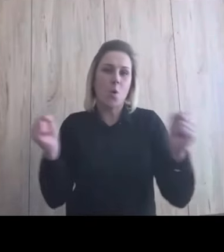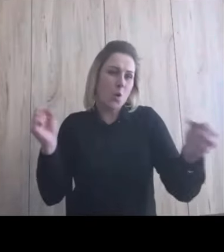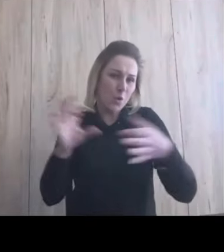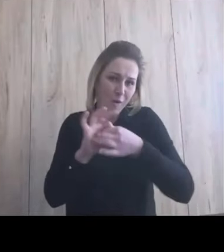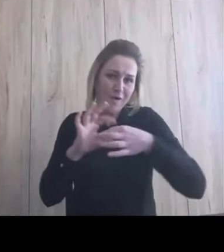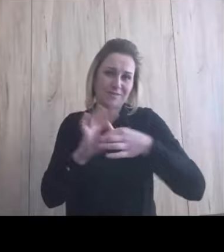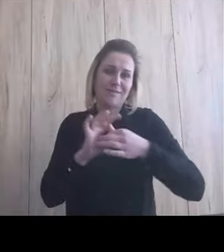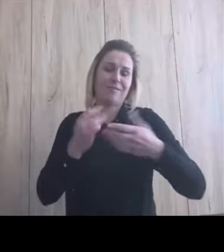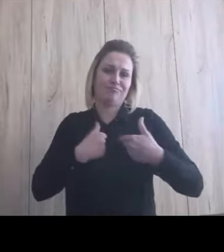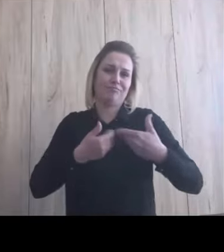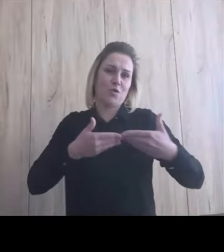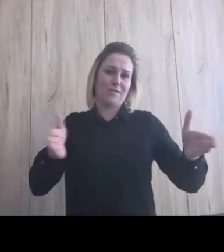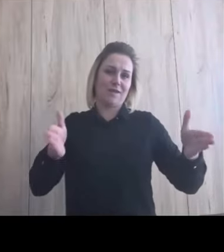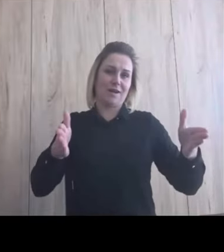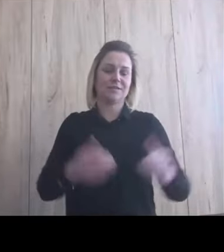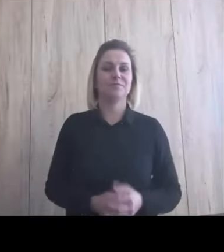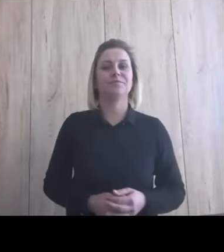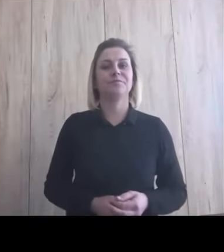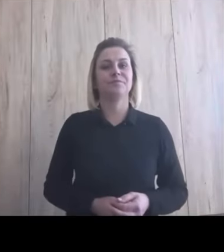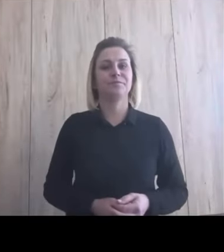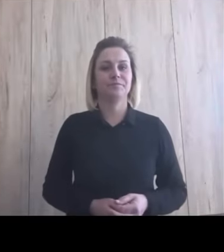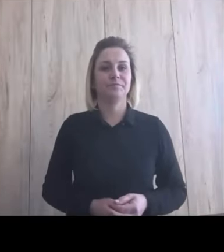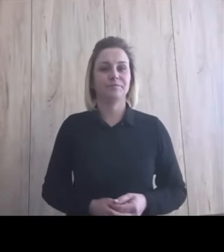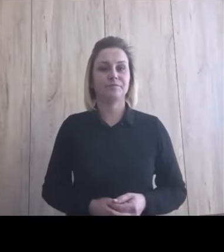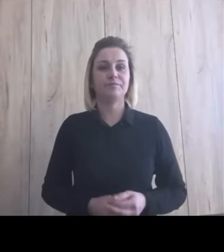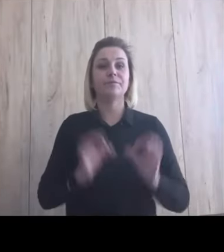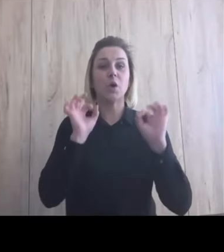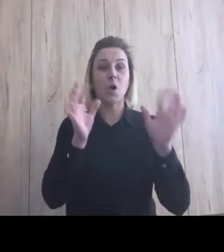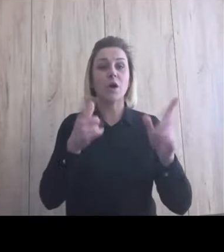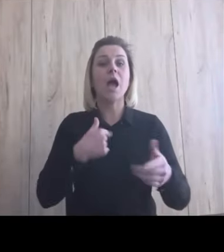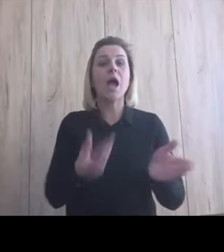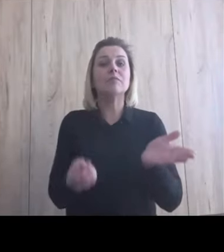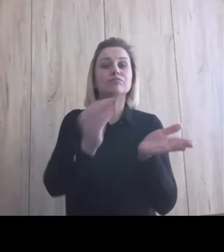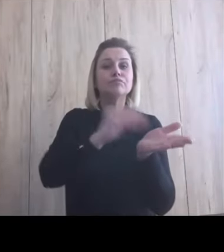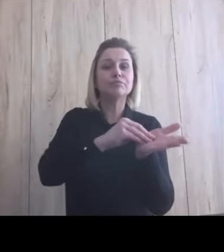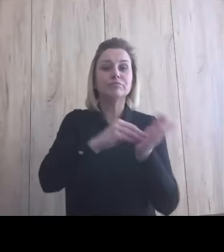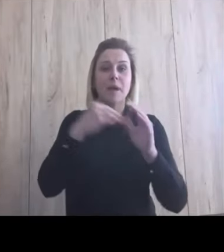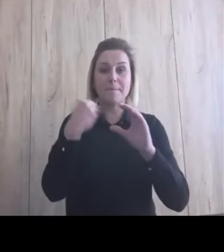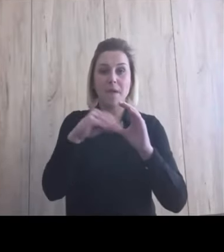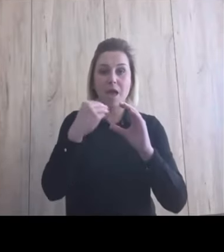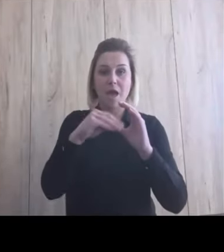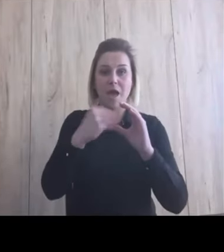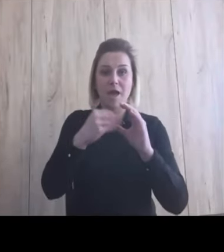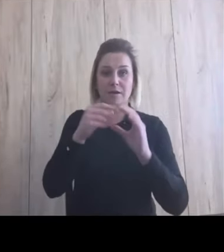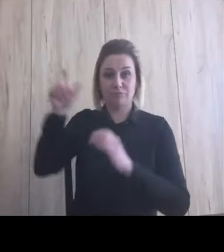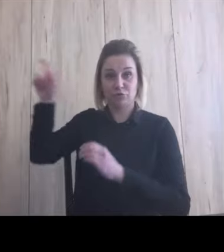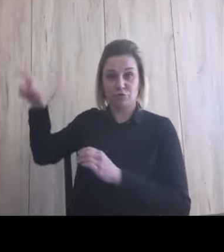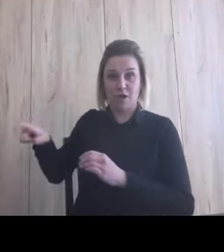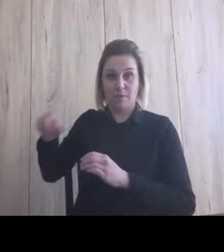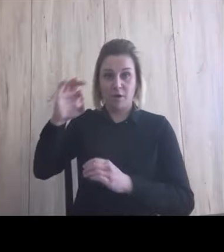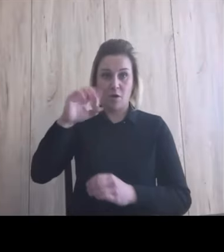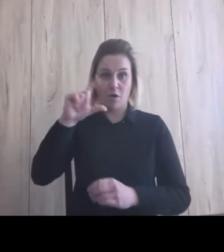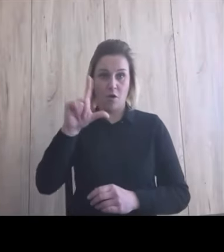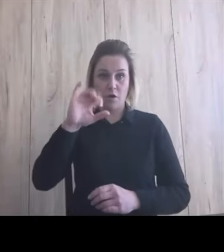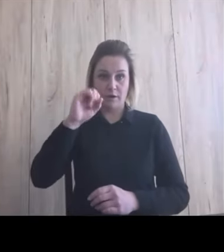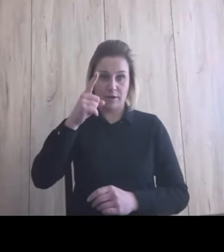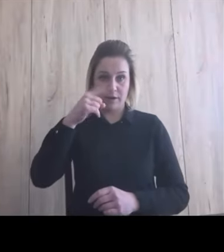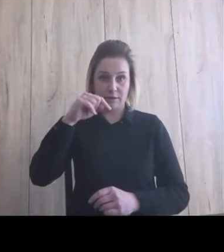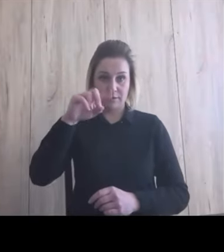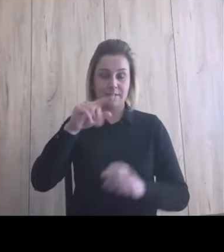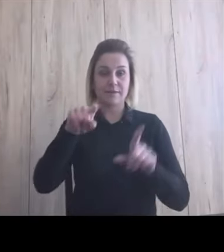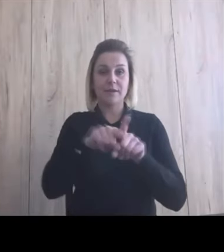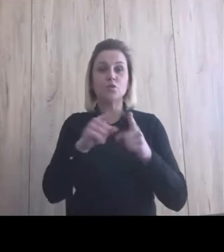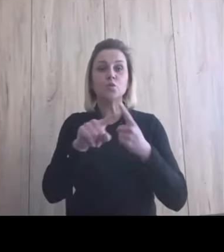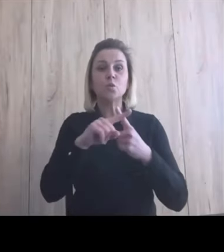otwarci. Ja Wam właśnie tutaj wklejam maila do Olgierdę i numer telefonu. Jak